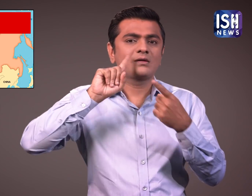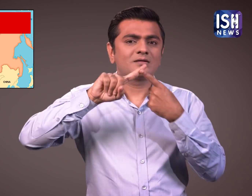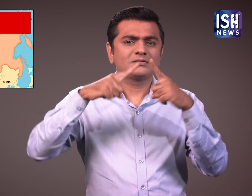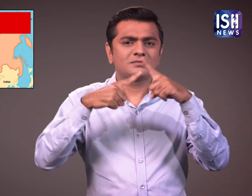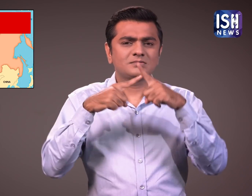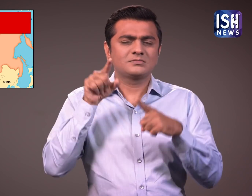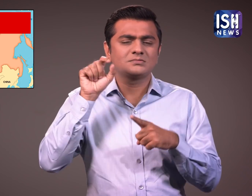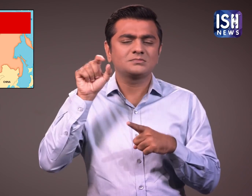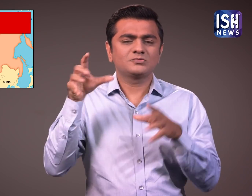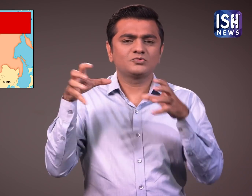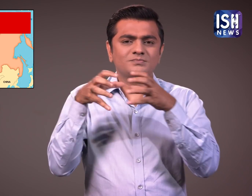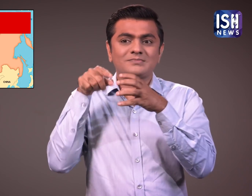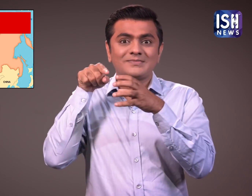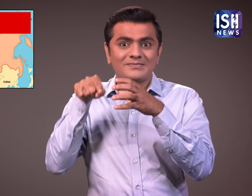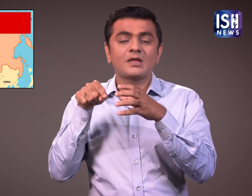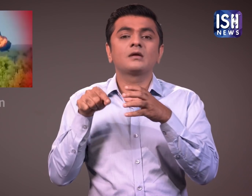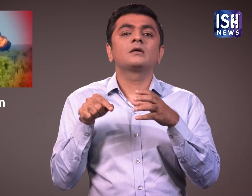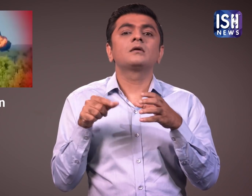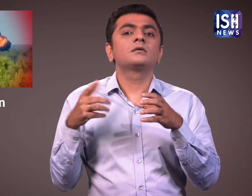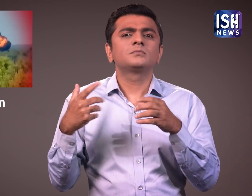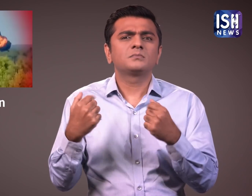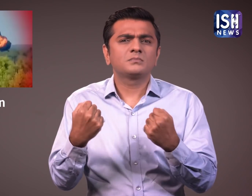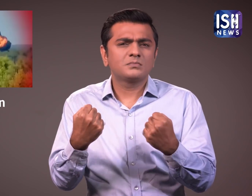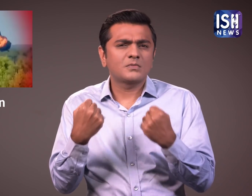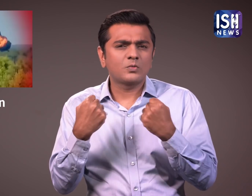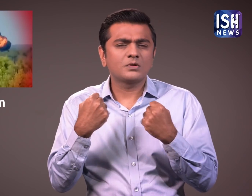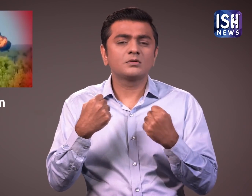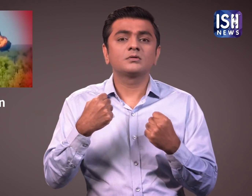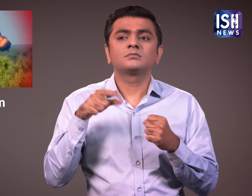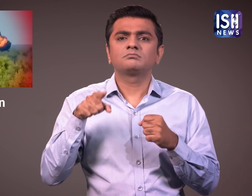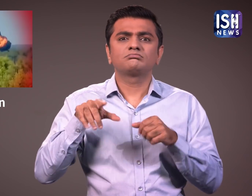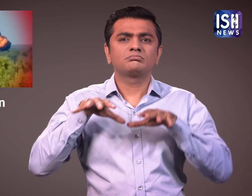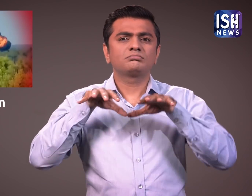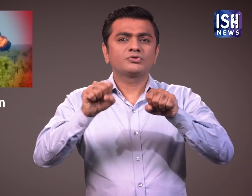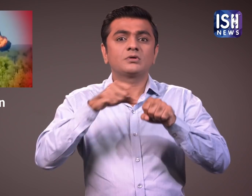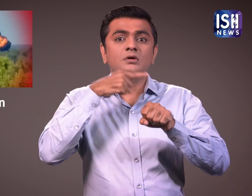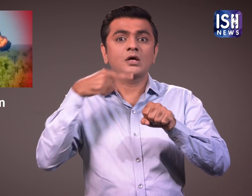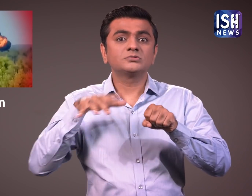की शक्ती रूस, यॉर्प और एश्या के कई हिस्सों में फैली हुई थी।